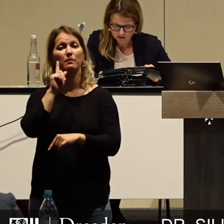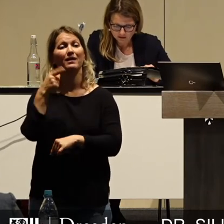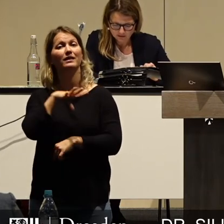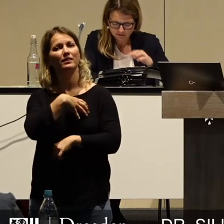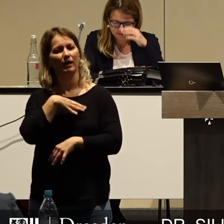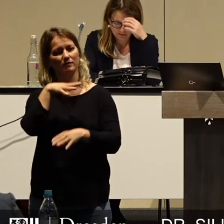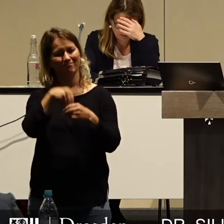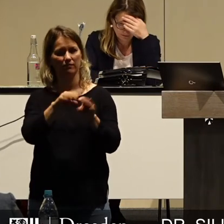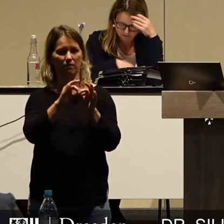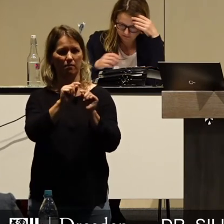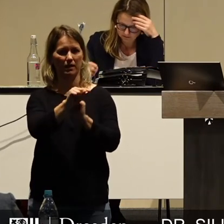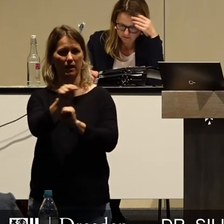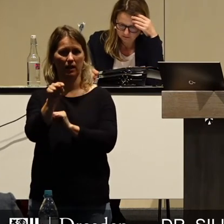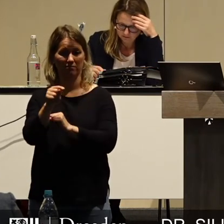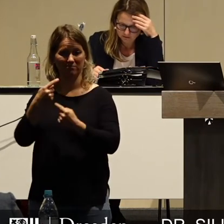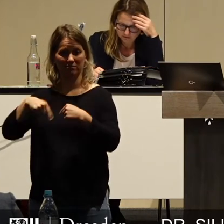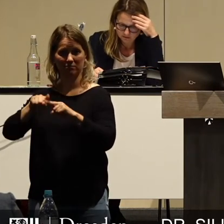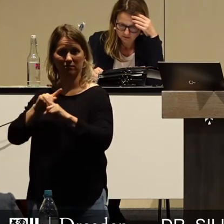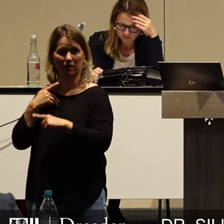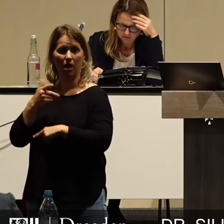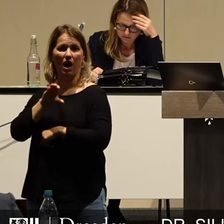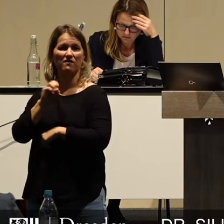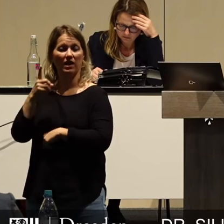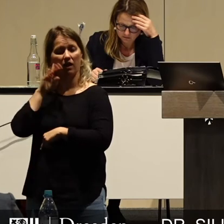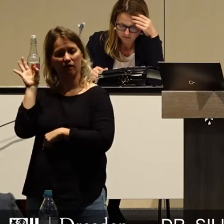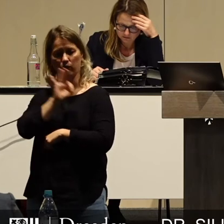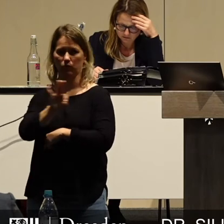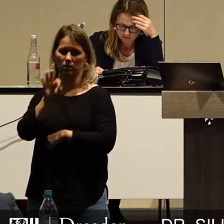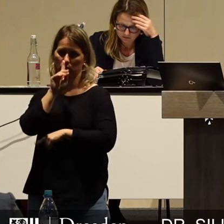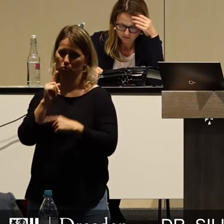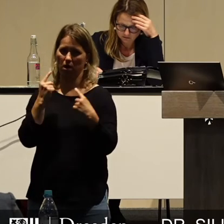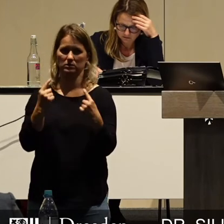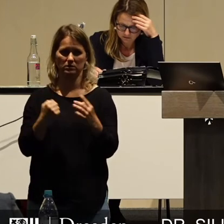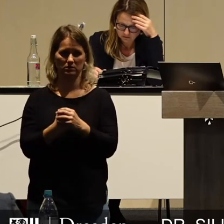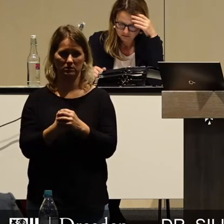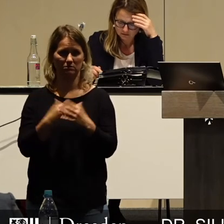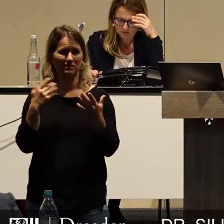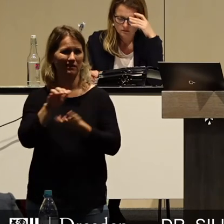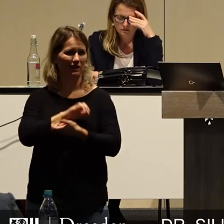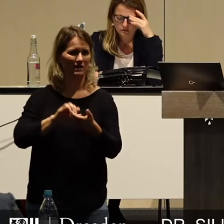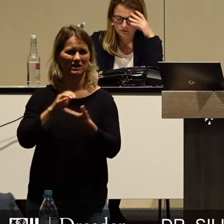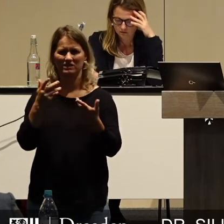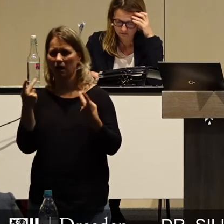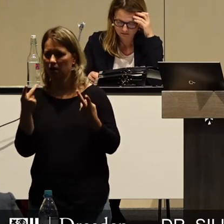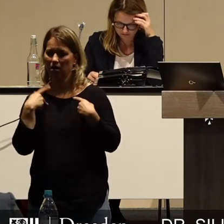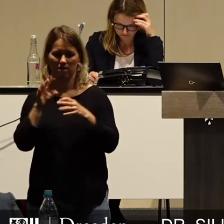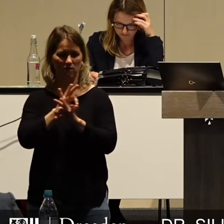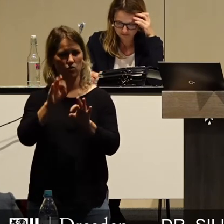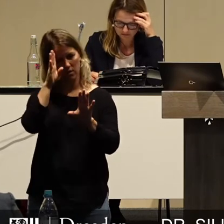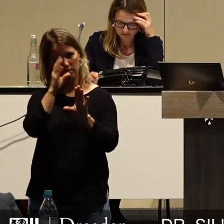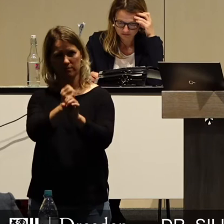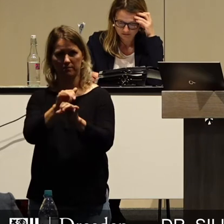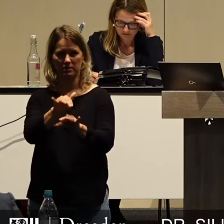Familien. Für uns als AfD die oberste Priorität, unabhängig von jeder noch so schlimmen Krise. Durch die staatlich